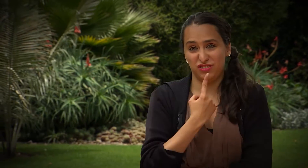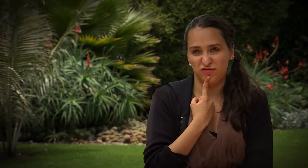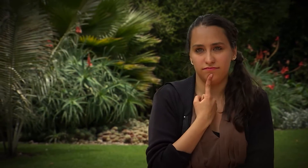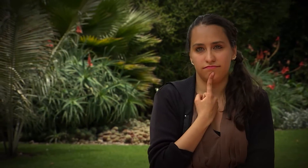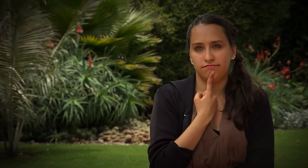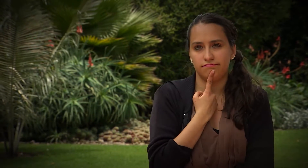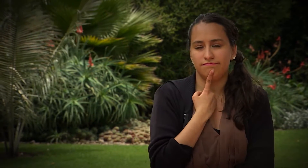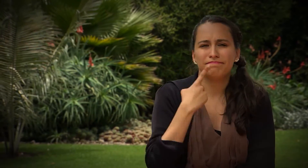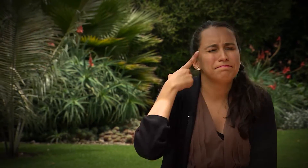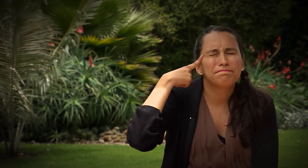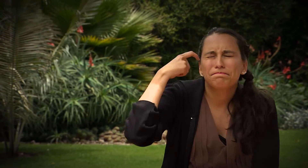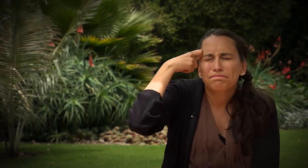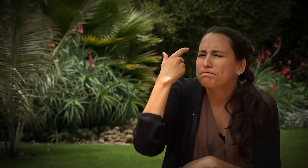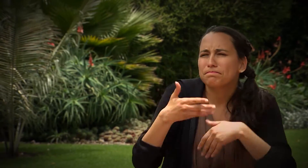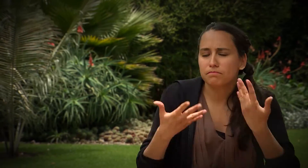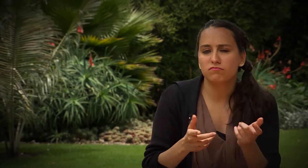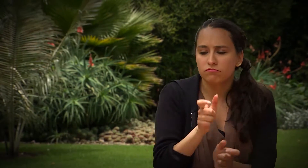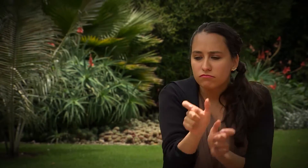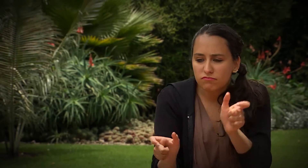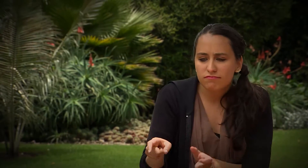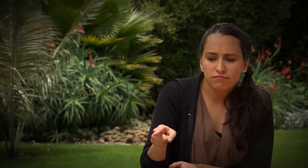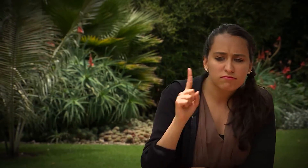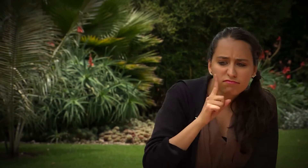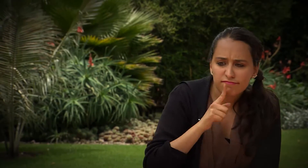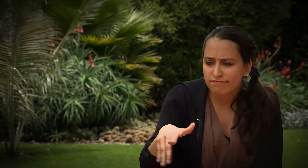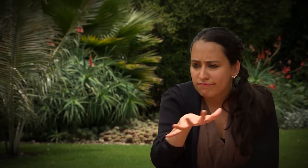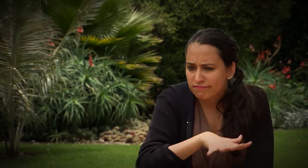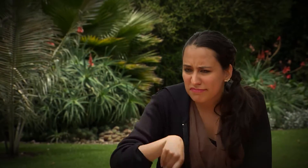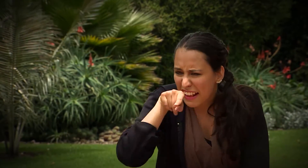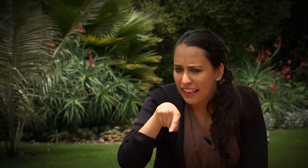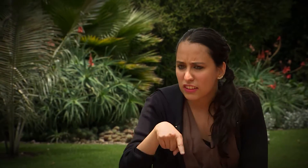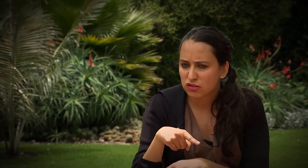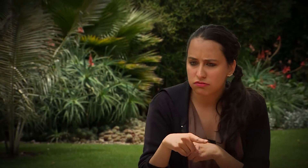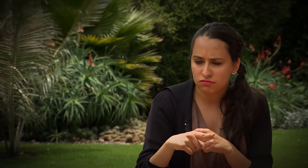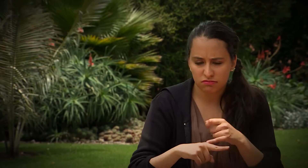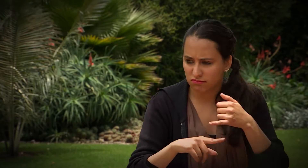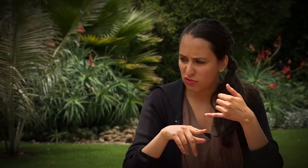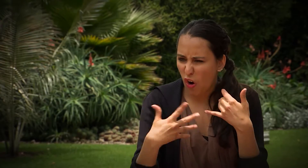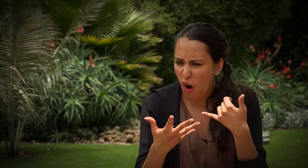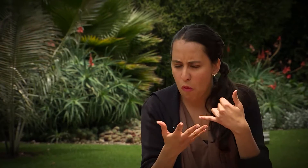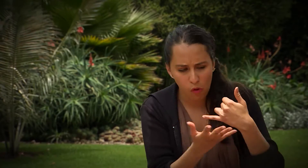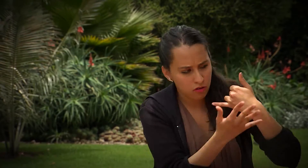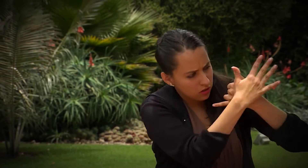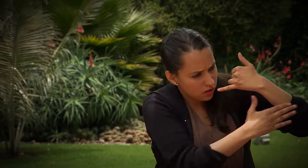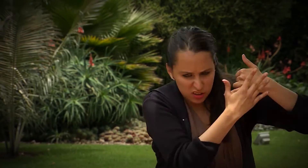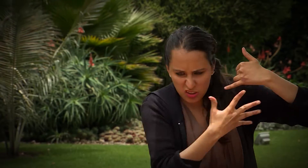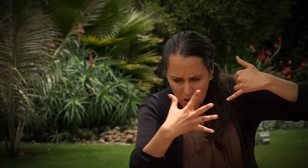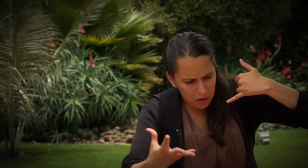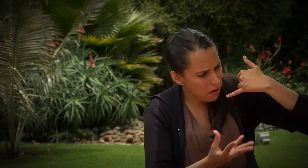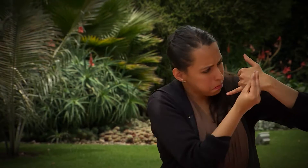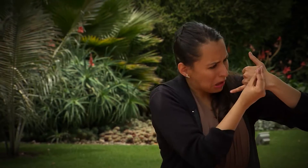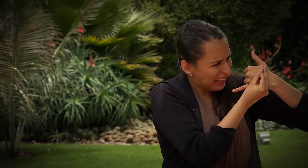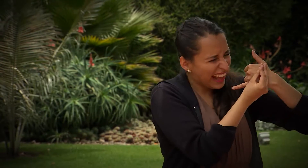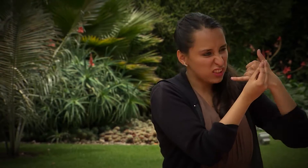Música El reto ahora es que en la situación que se encuentran las personas sordas en Colombia,